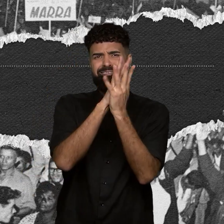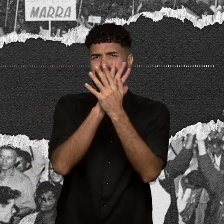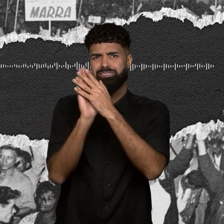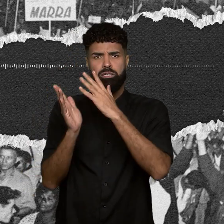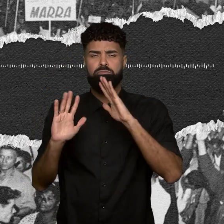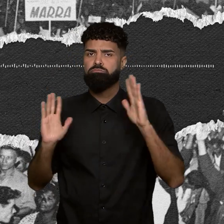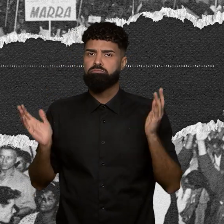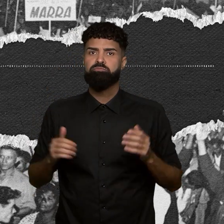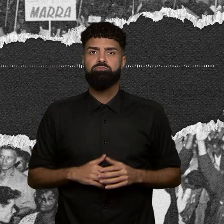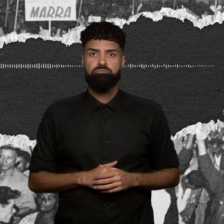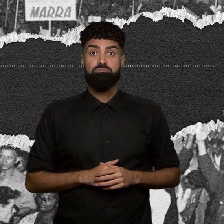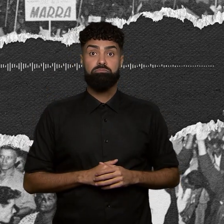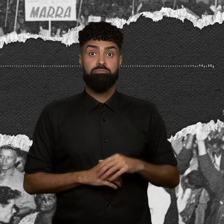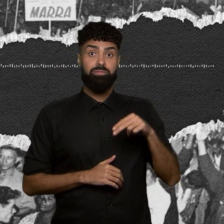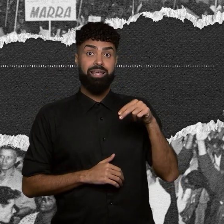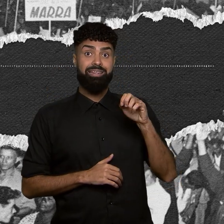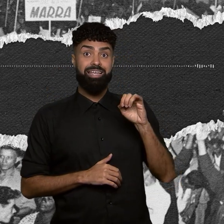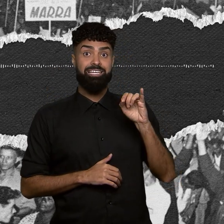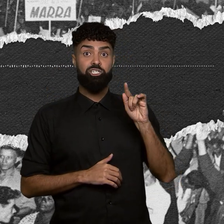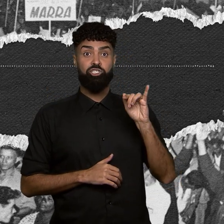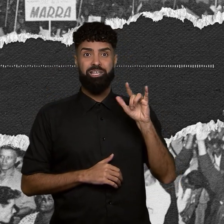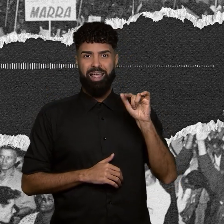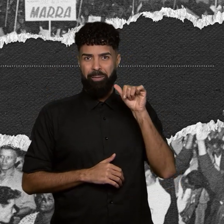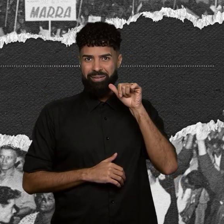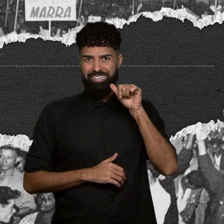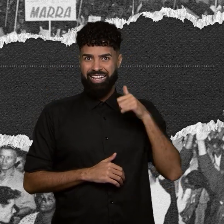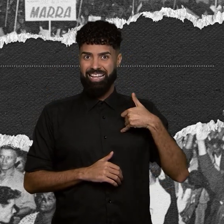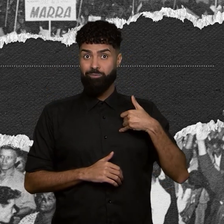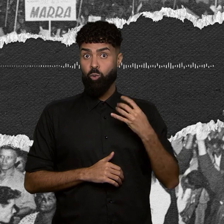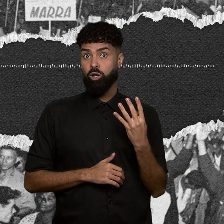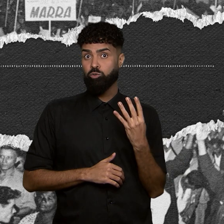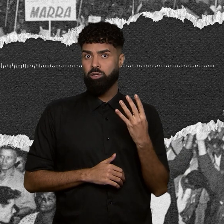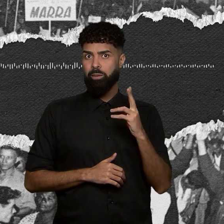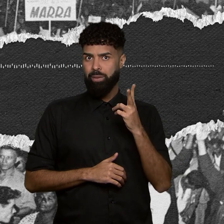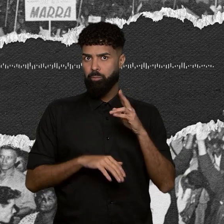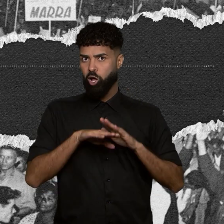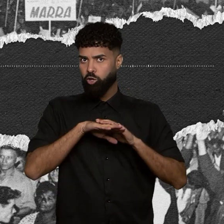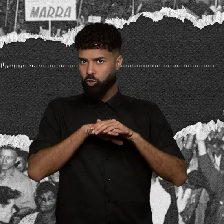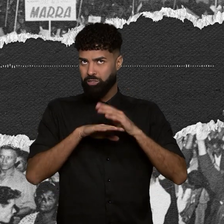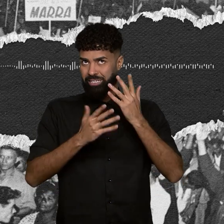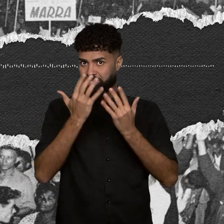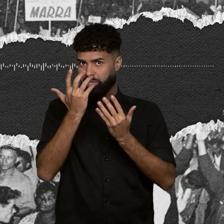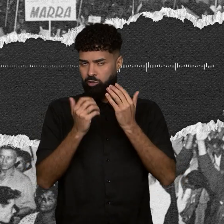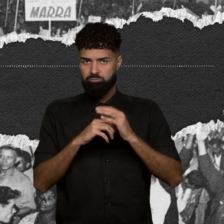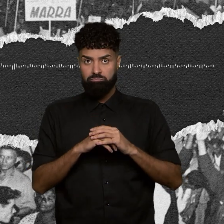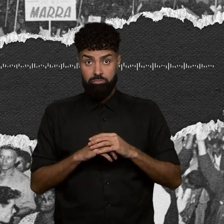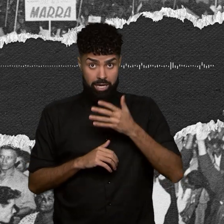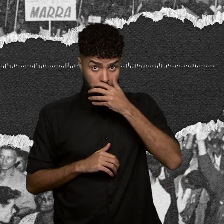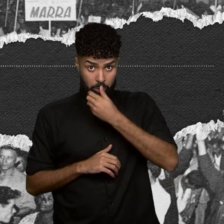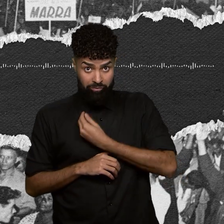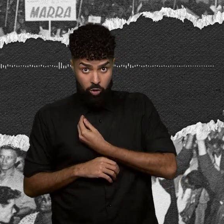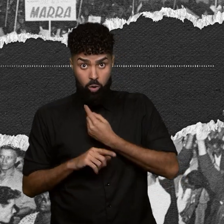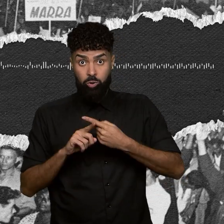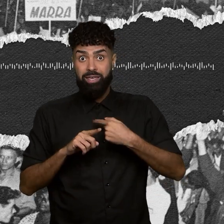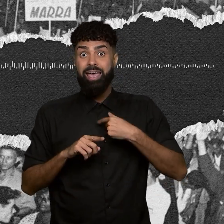Já a Neide, ela tinha só quatro anos da noite do incêndio. A gente sobreviveu porque ficamos na casa da minha avó nesse final de semana,